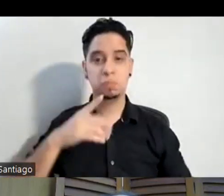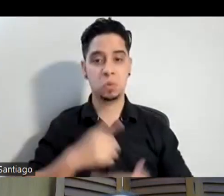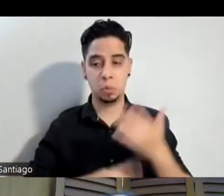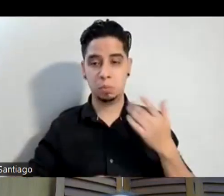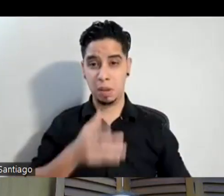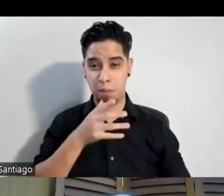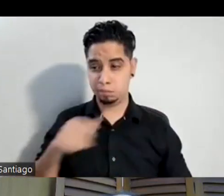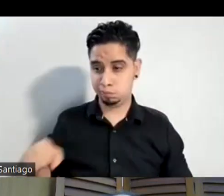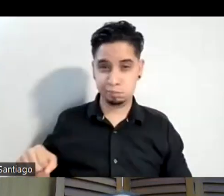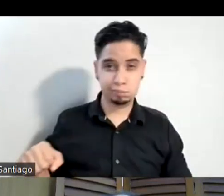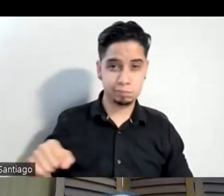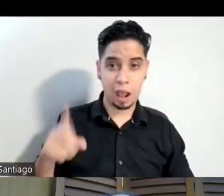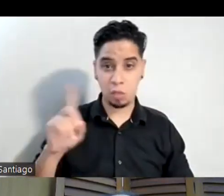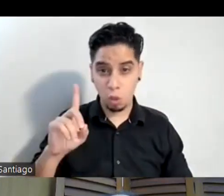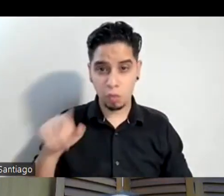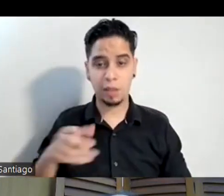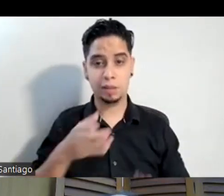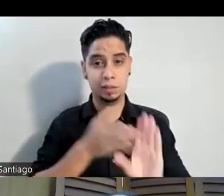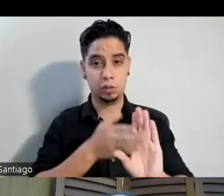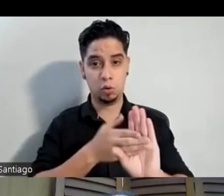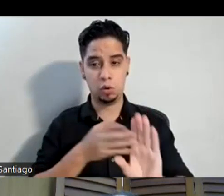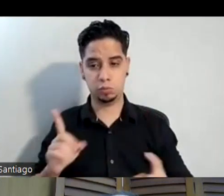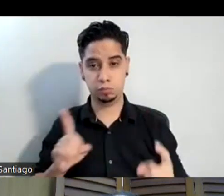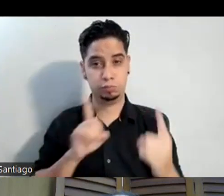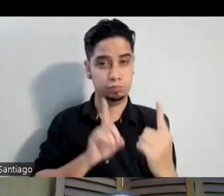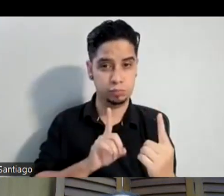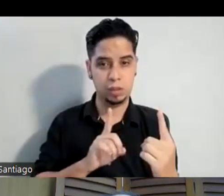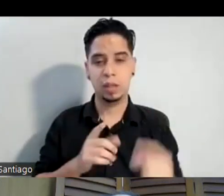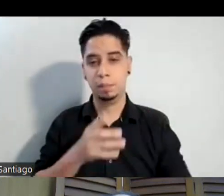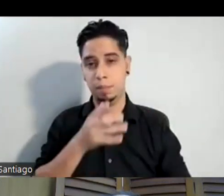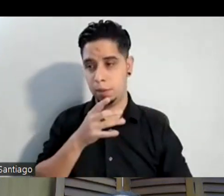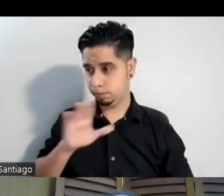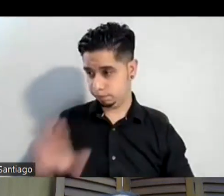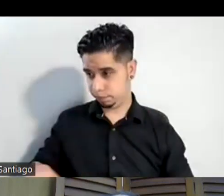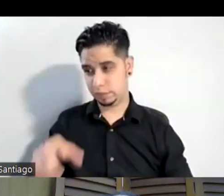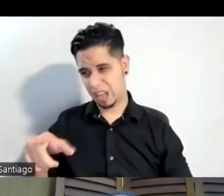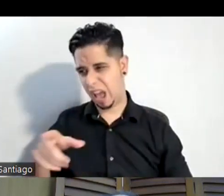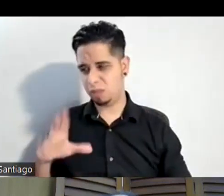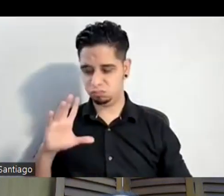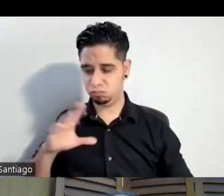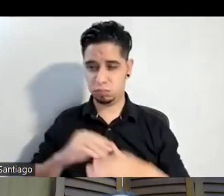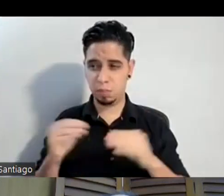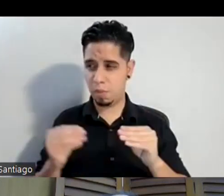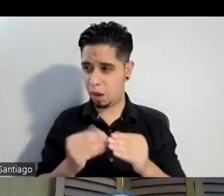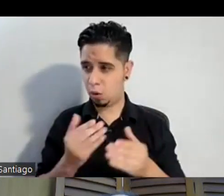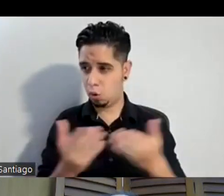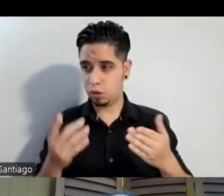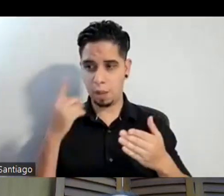recomendó a ella que me metiera en cosas que, en actividades extracurriculares que pues me envolvieran y que me ayudaran a desapegarme, a